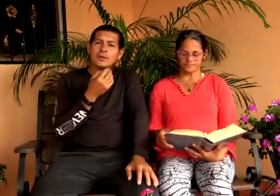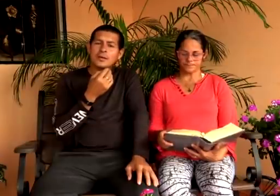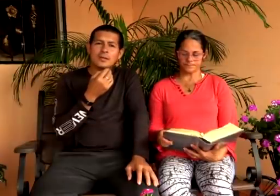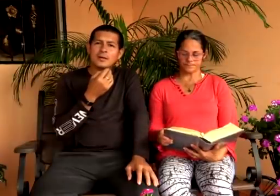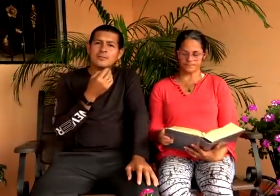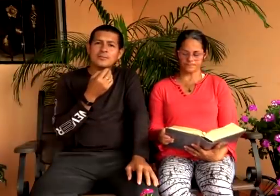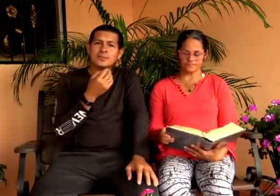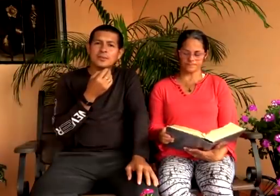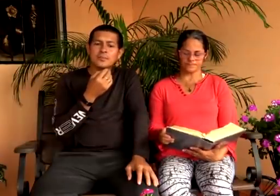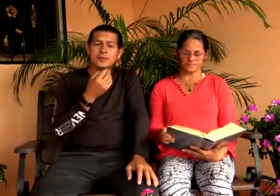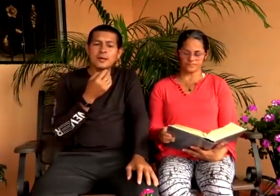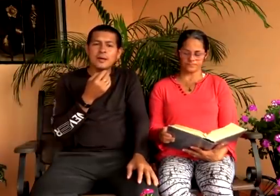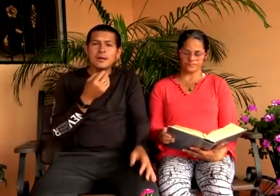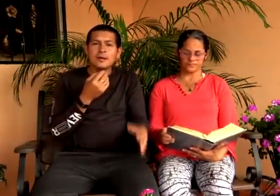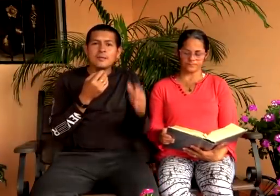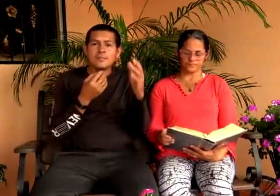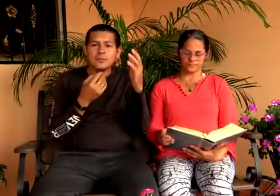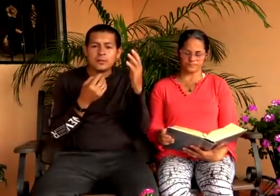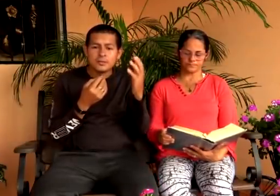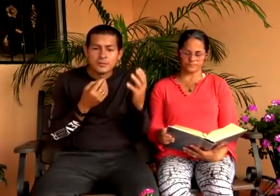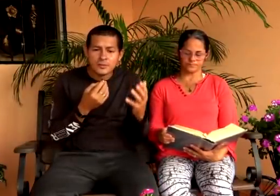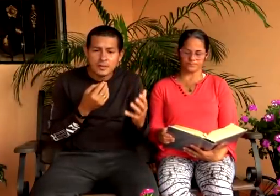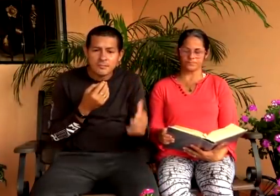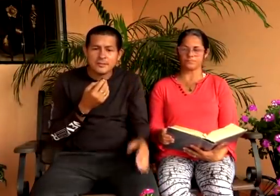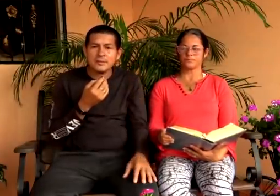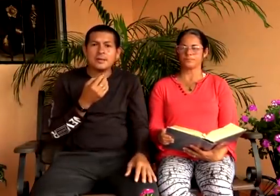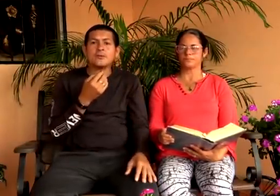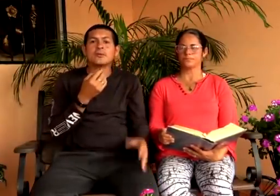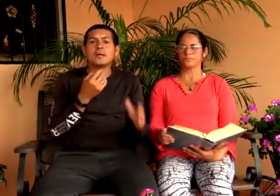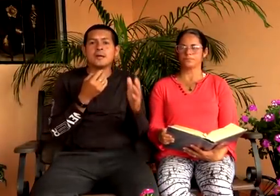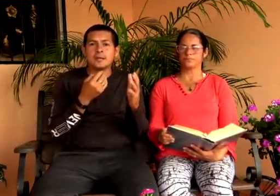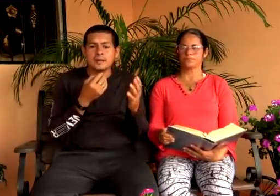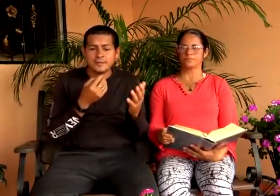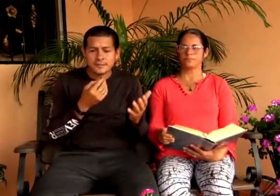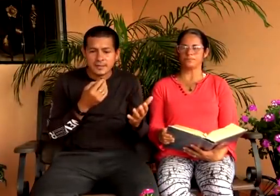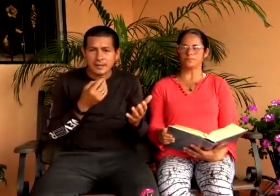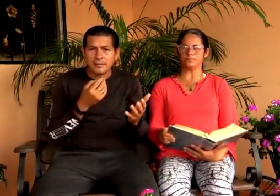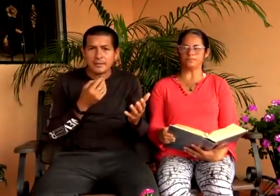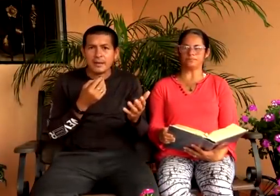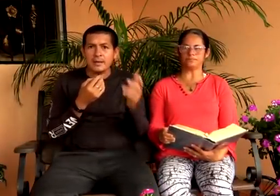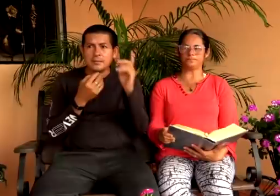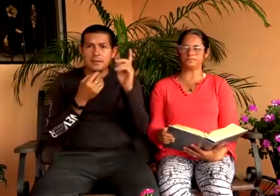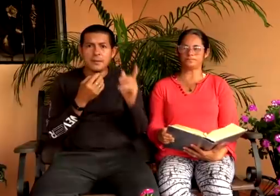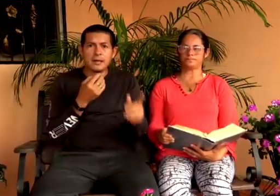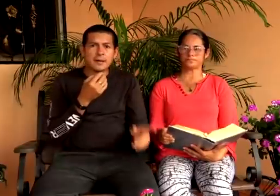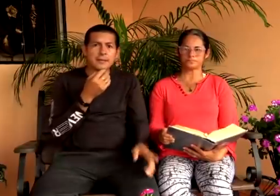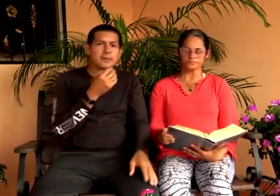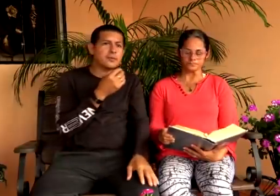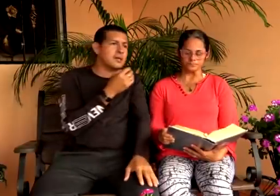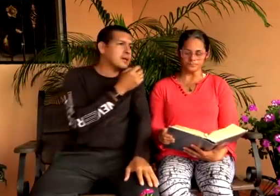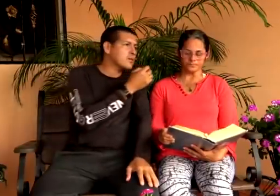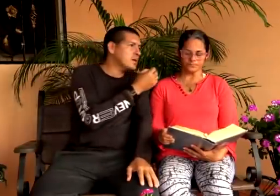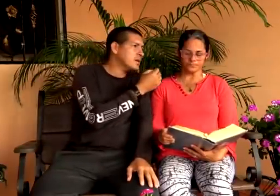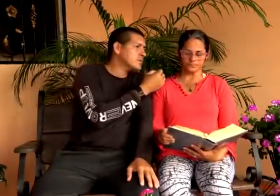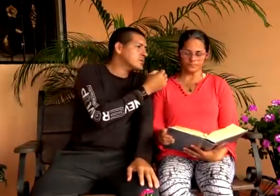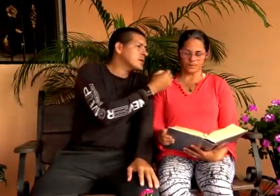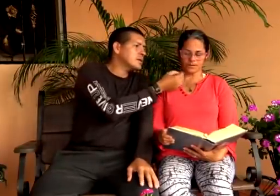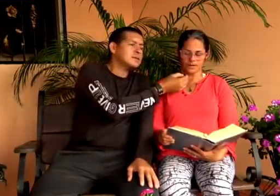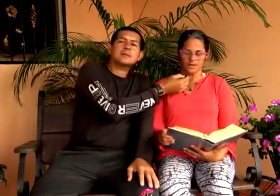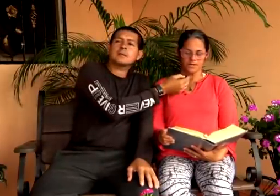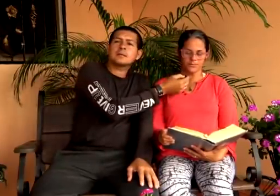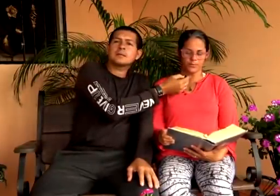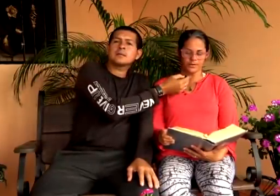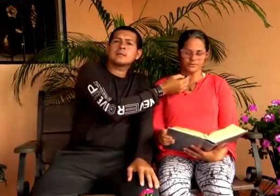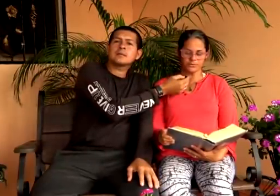acogida en ustedes. ¿Por qué? Porque son de la mentira, no quieren acertar la verdad. Mi palabra no tiene acogida en